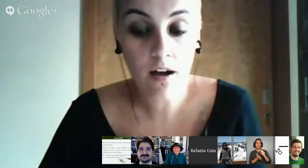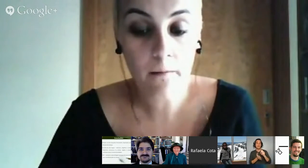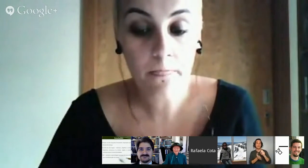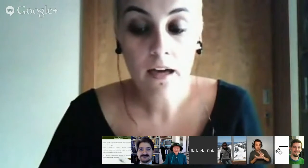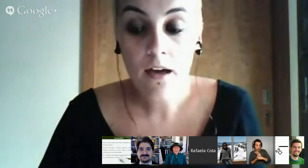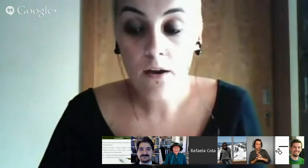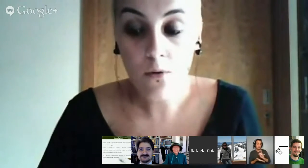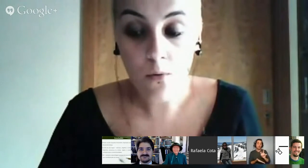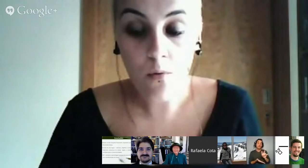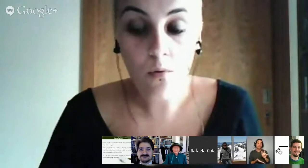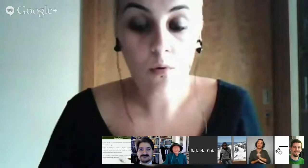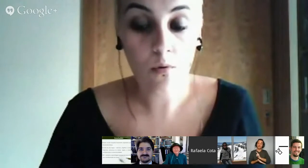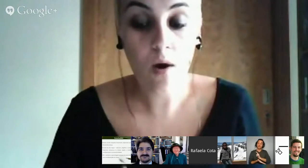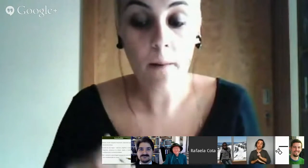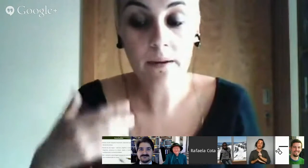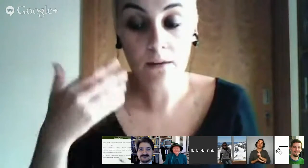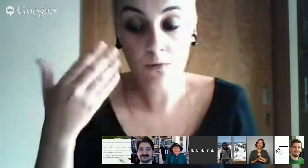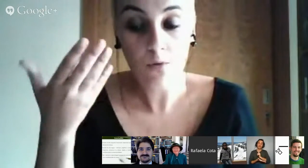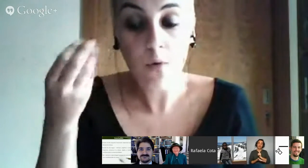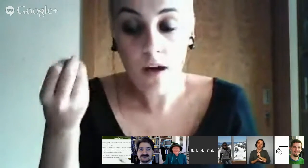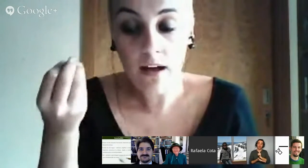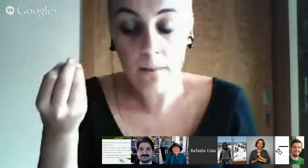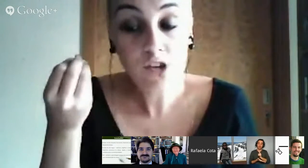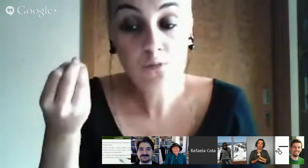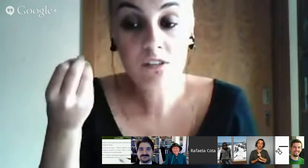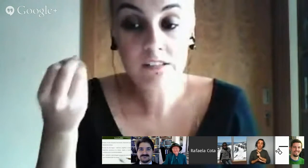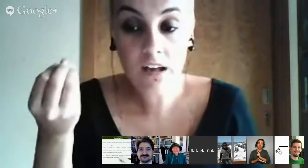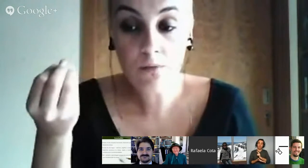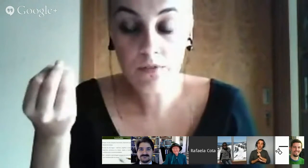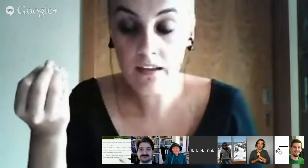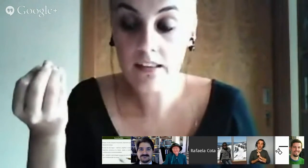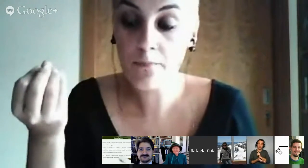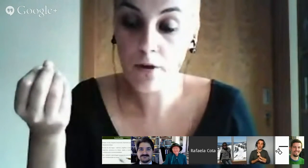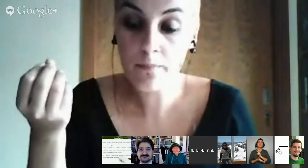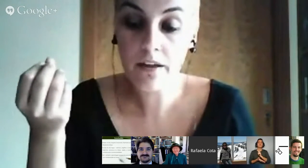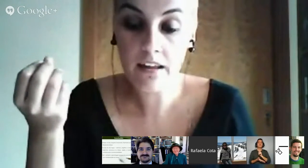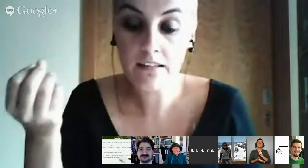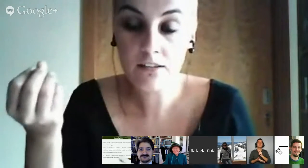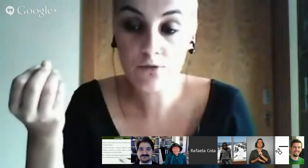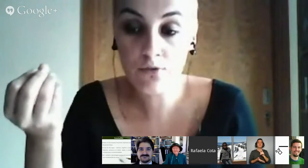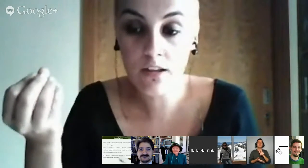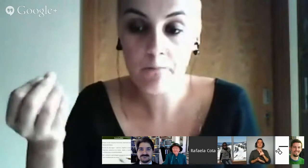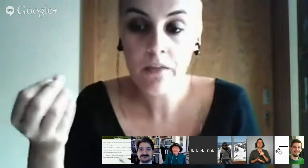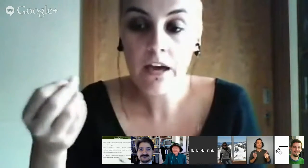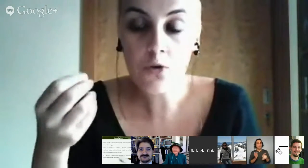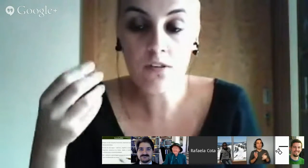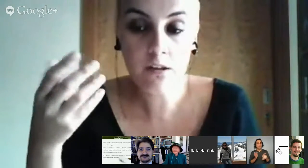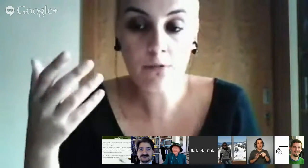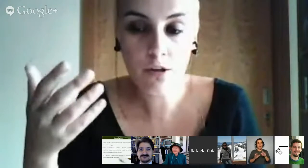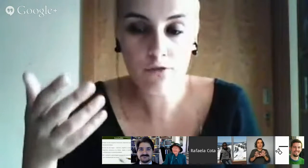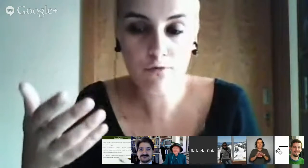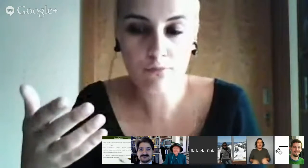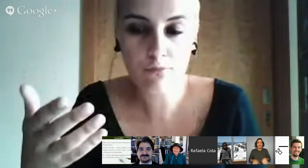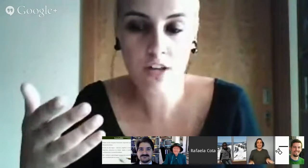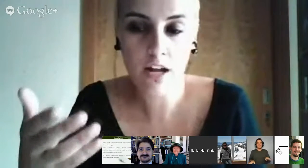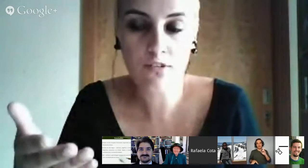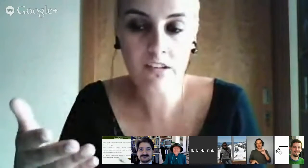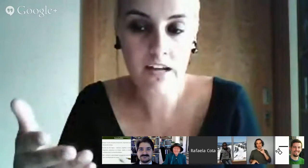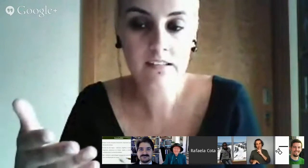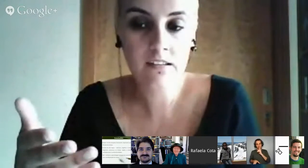a predisposição da própria criança surda e o exemplo que eu vou mostrar no slide a